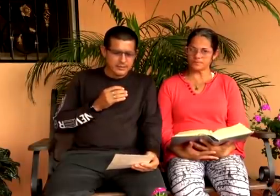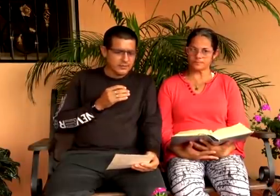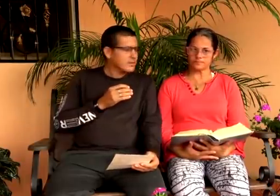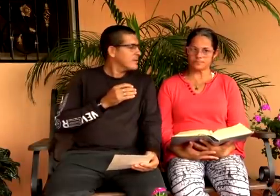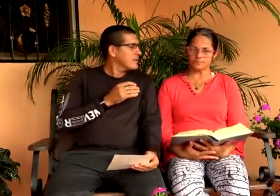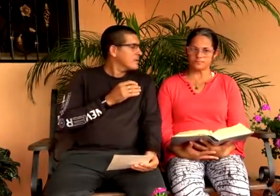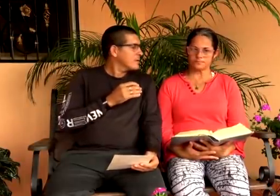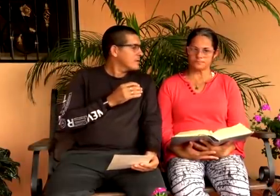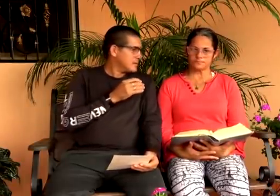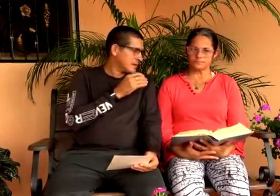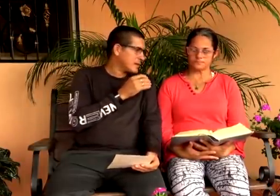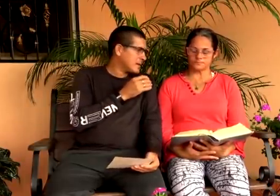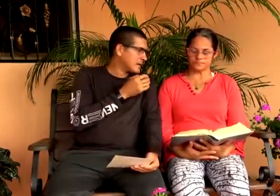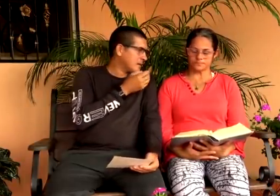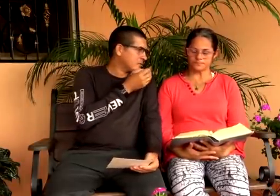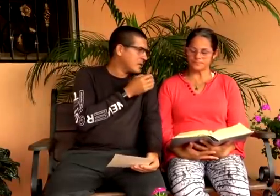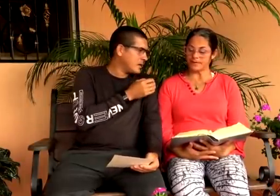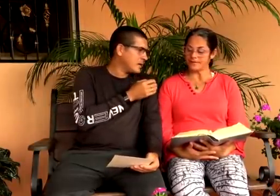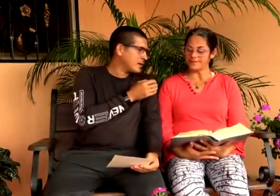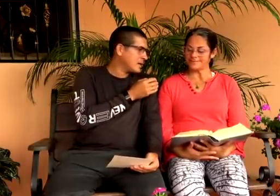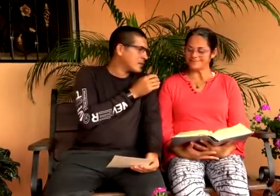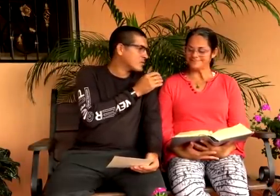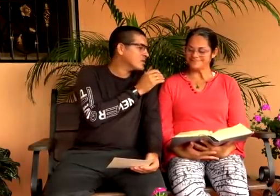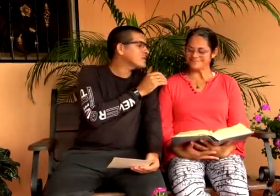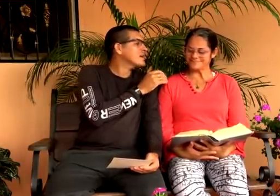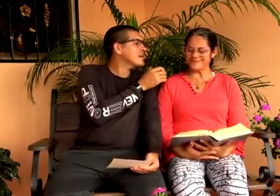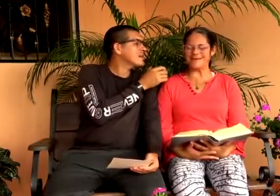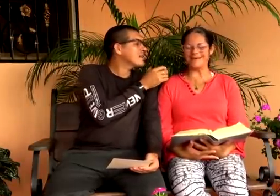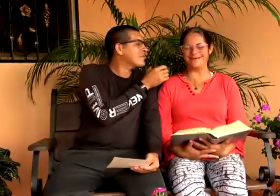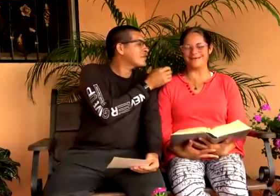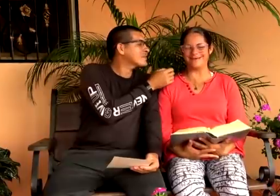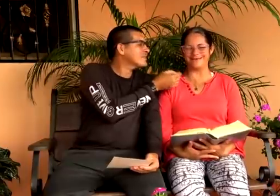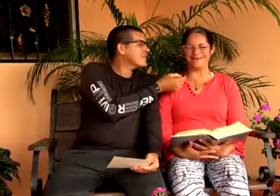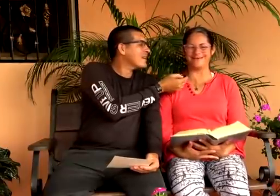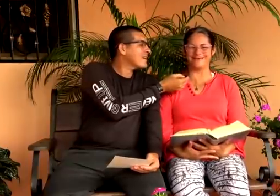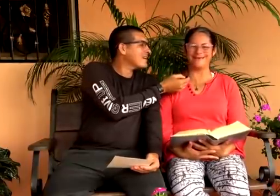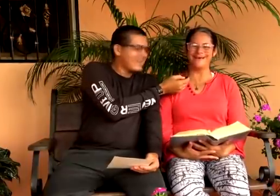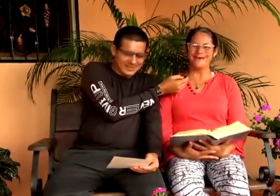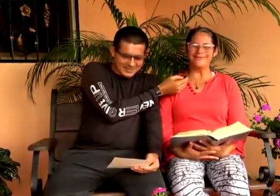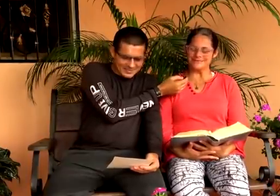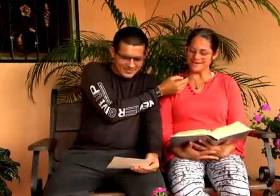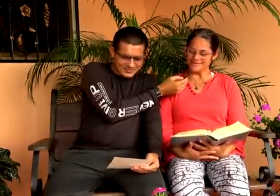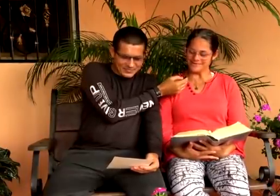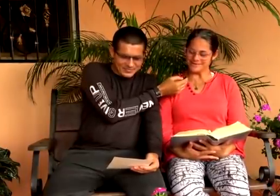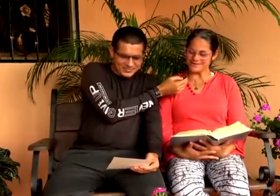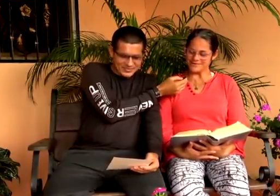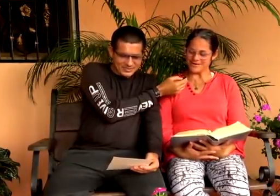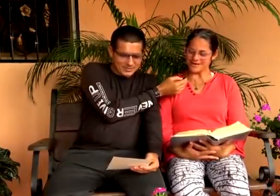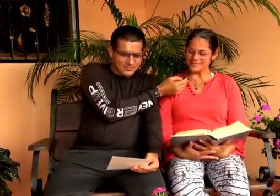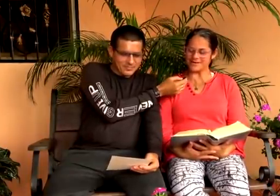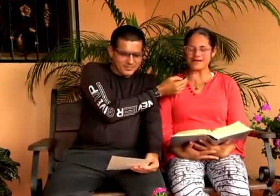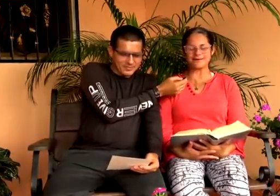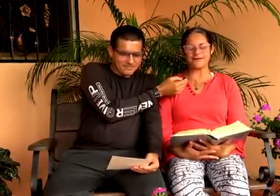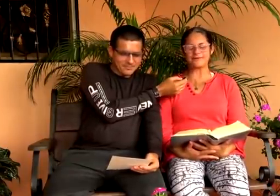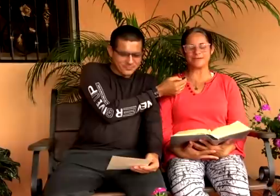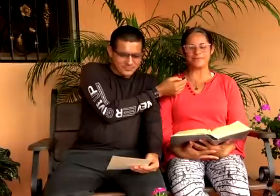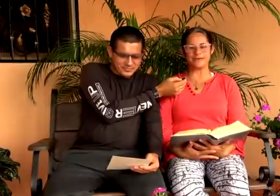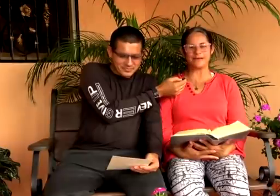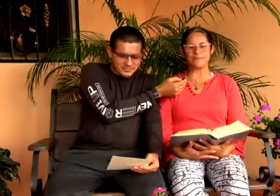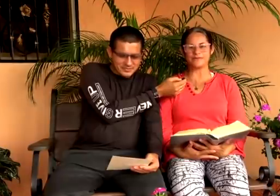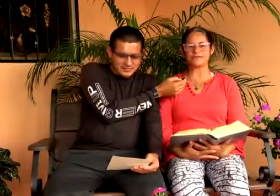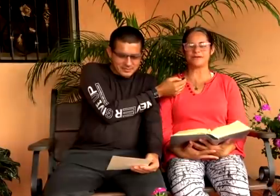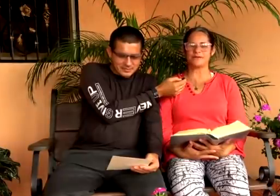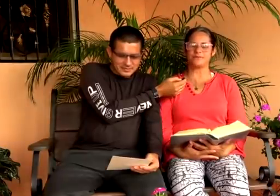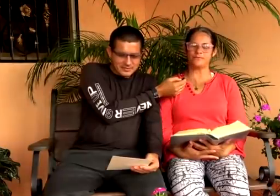Guerrero. Dice que la quiere usted, Y que la rosita, Y la florecita. Un saludo, Un saludo a Ana María Guerrero,